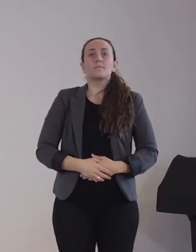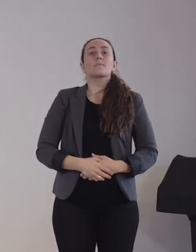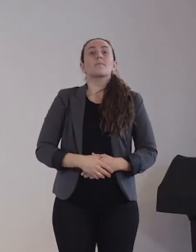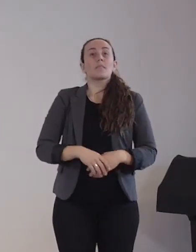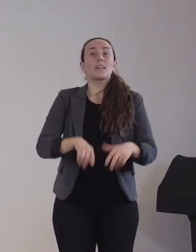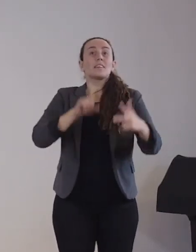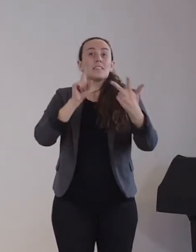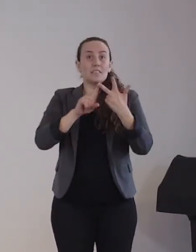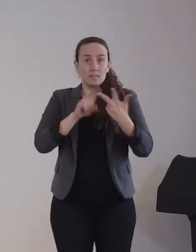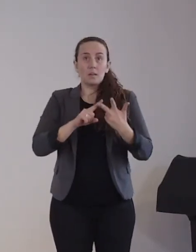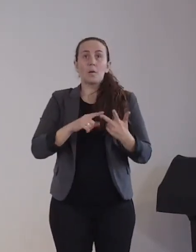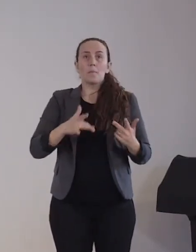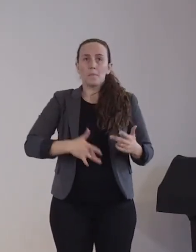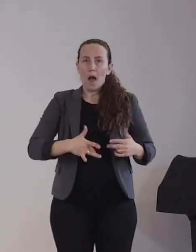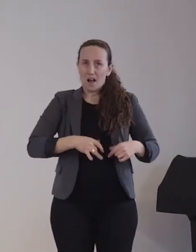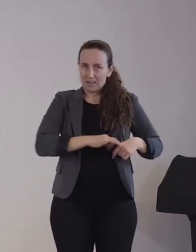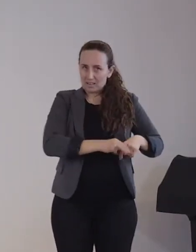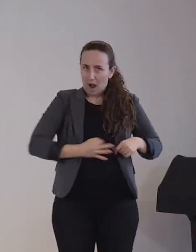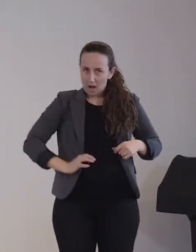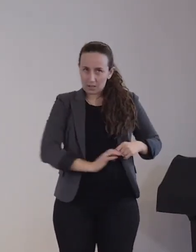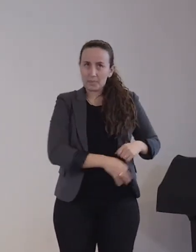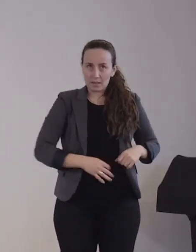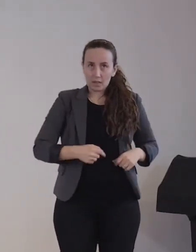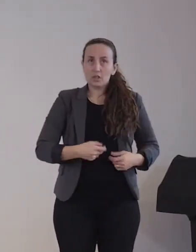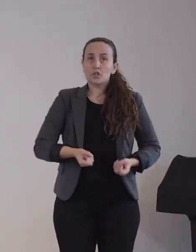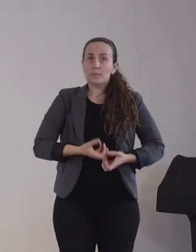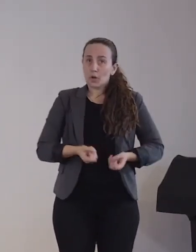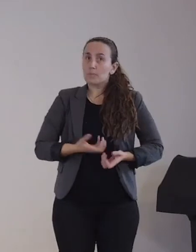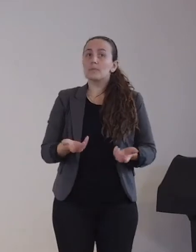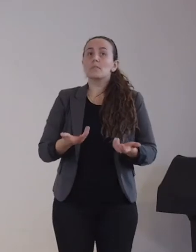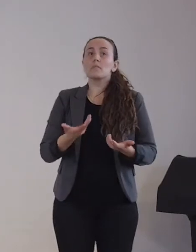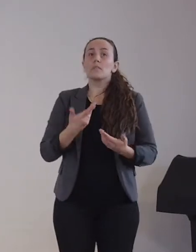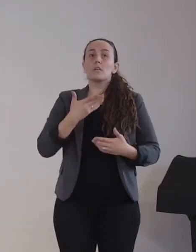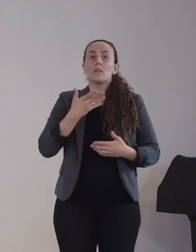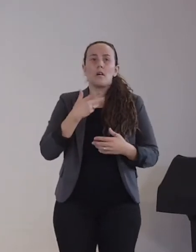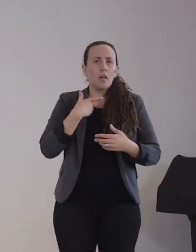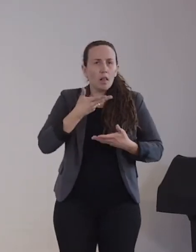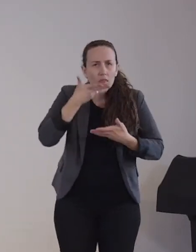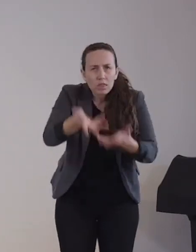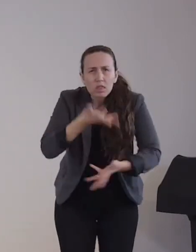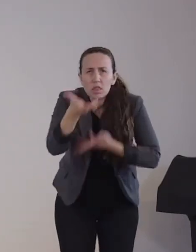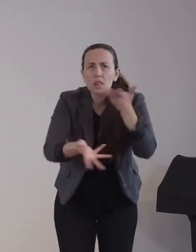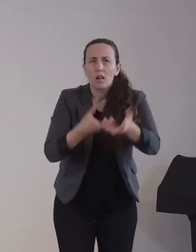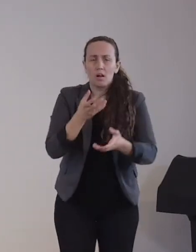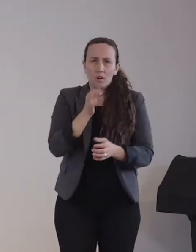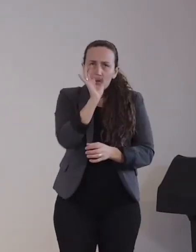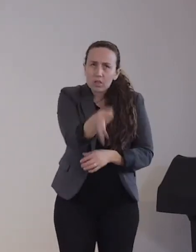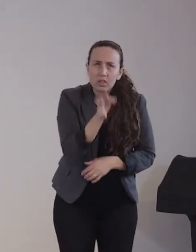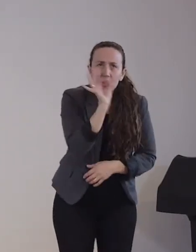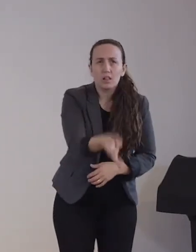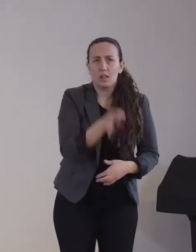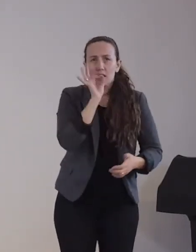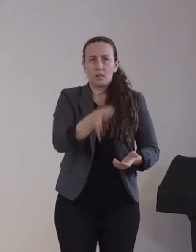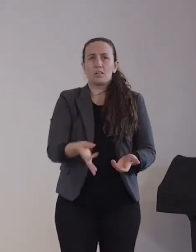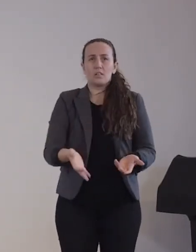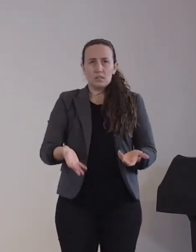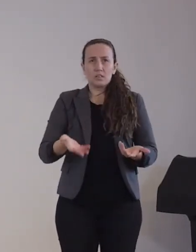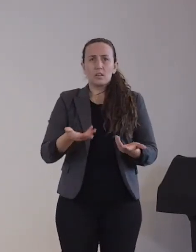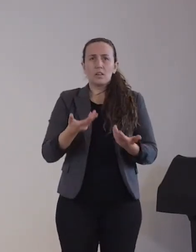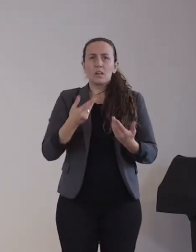Übelkeit, Appetitlosigkeit, Erbrechen, aber auch Durchfälle. Auch das Herz